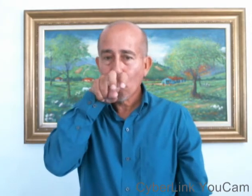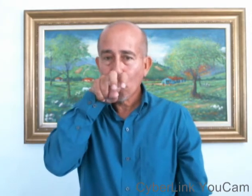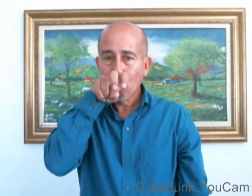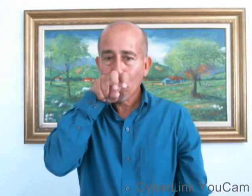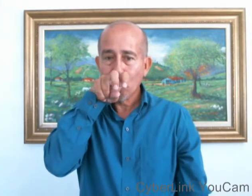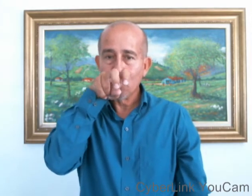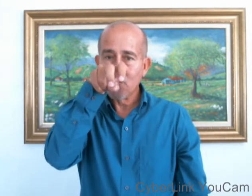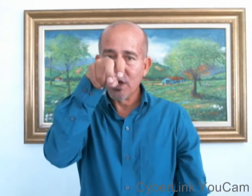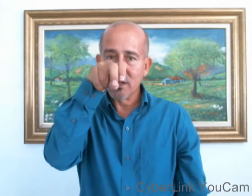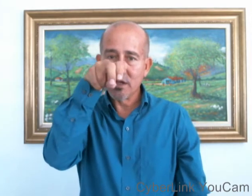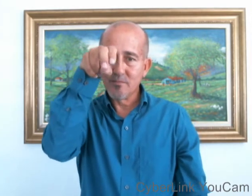Los dientes.